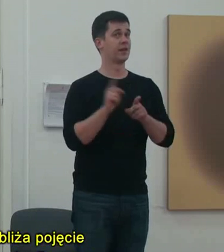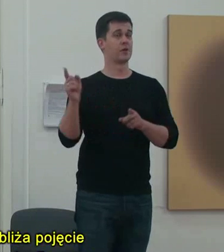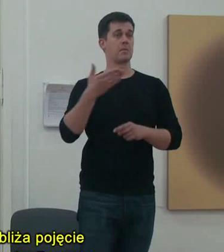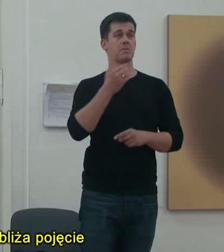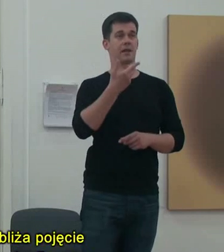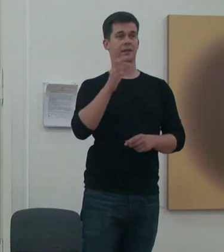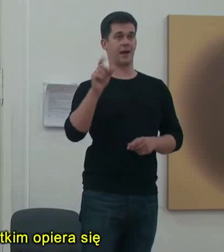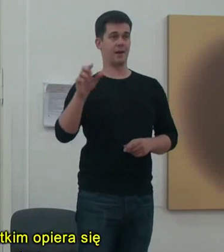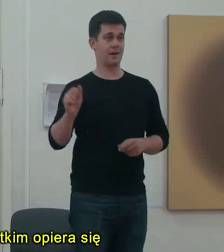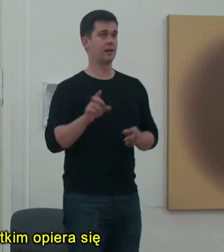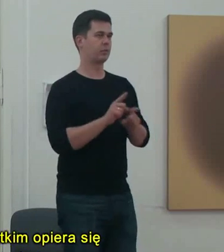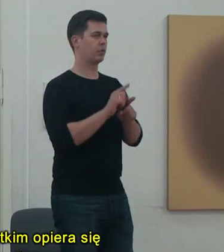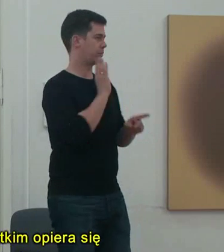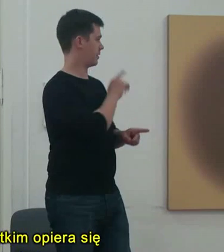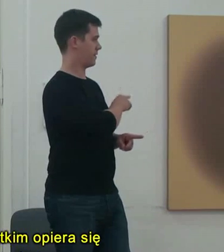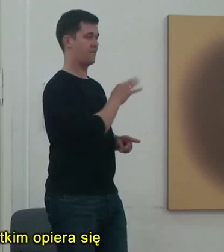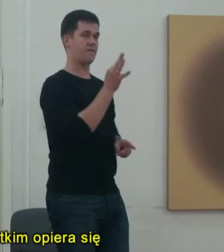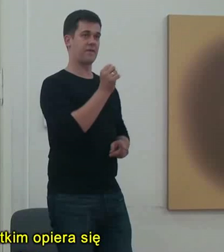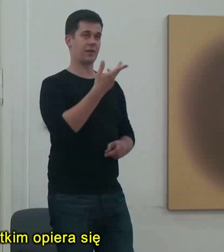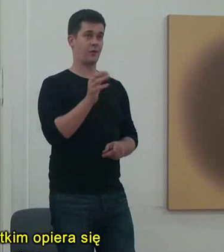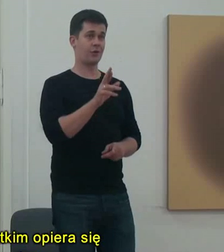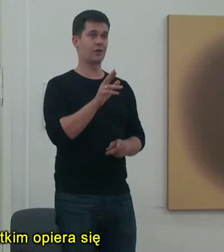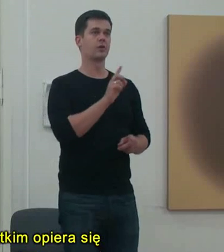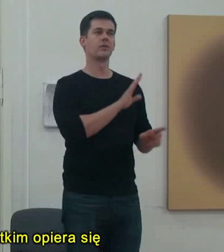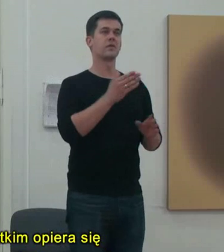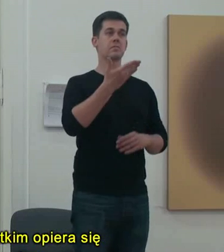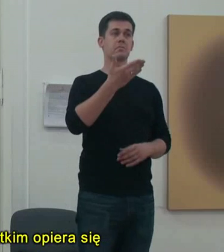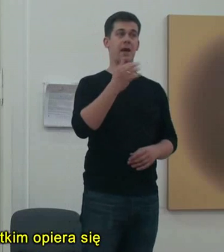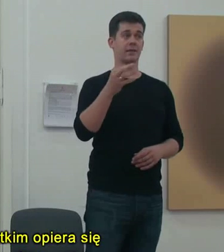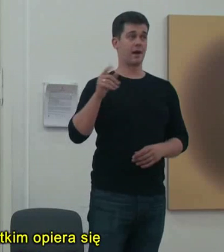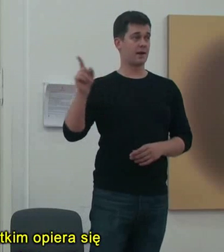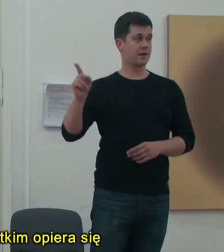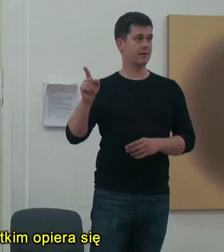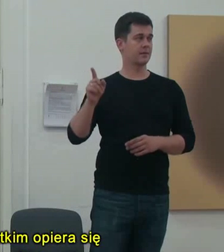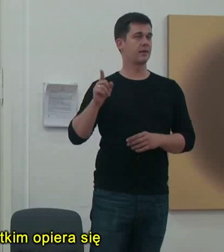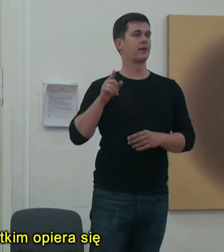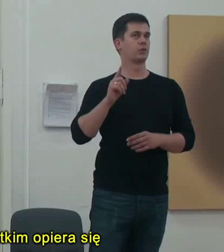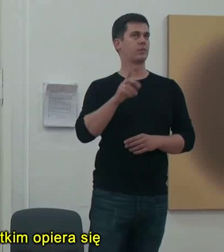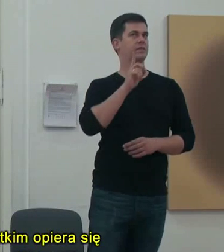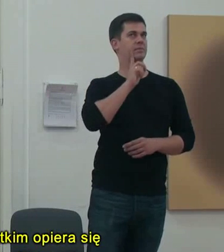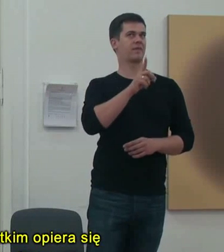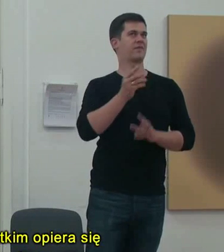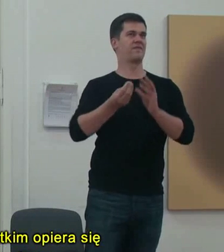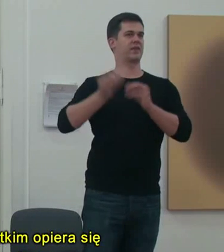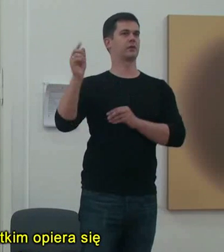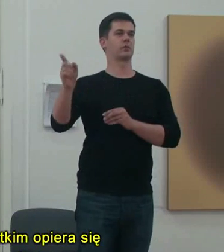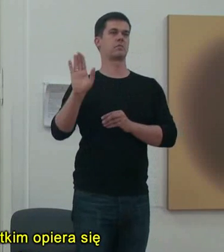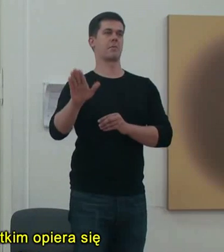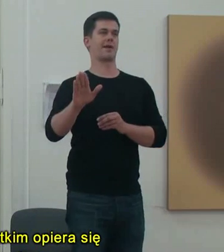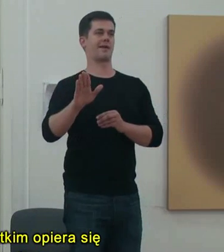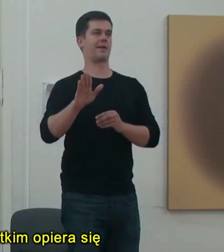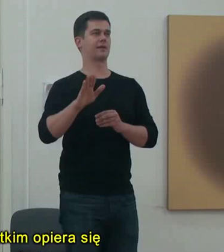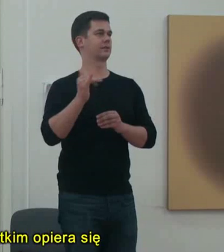obrażów Feimora, mandala w większości, znaczy w większości, właściwie przede wszystkim opiera się na